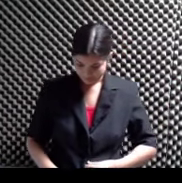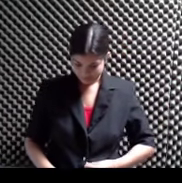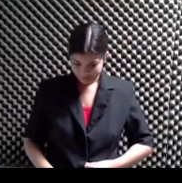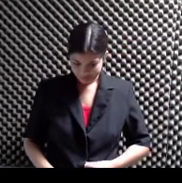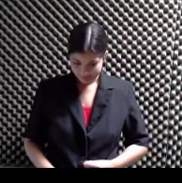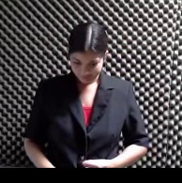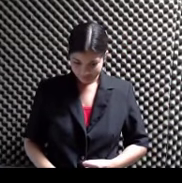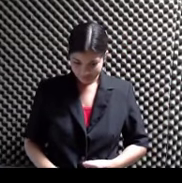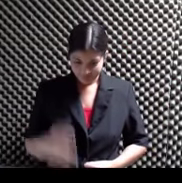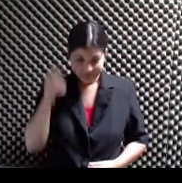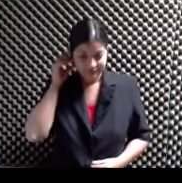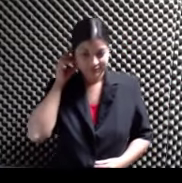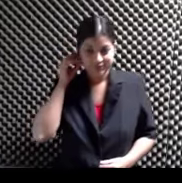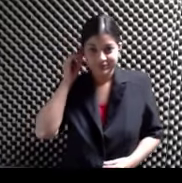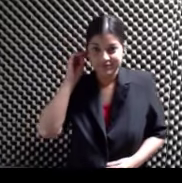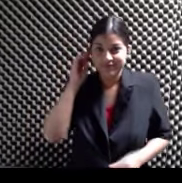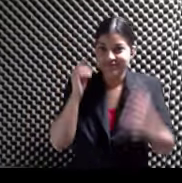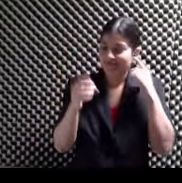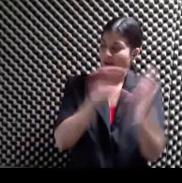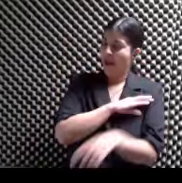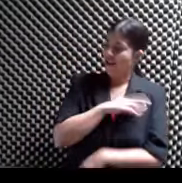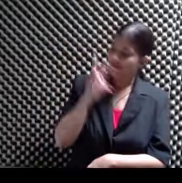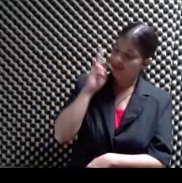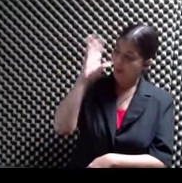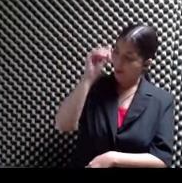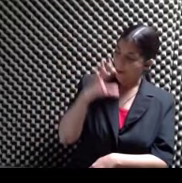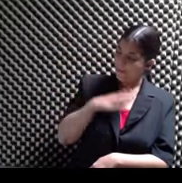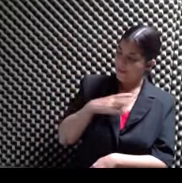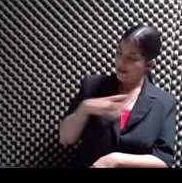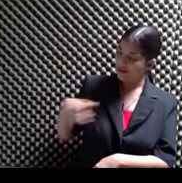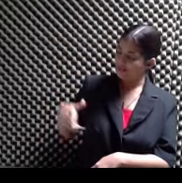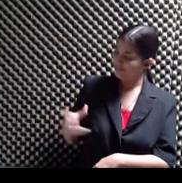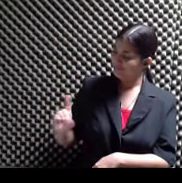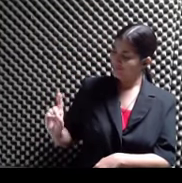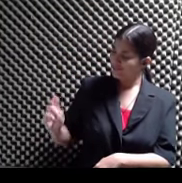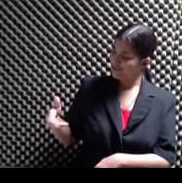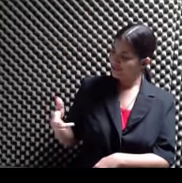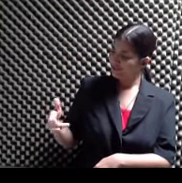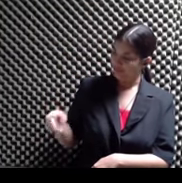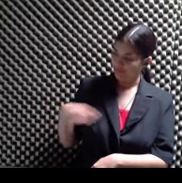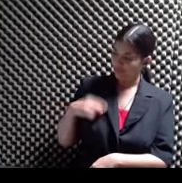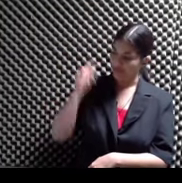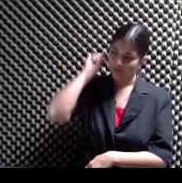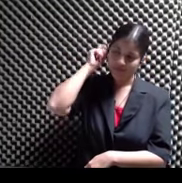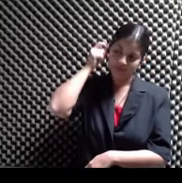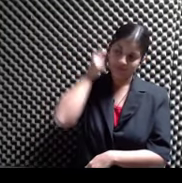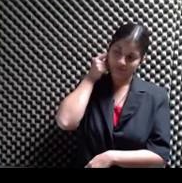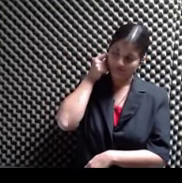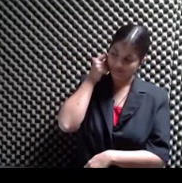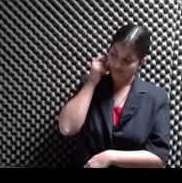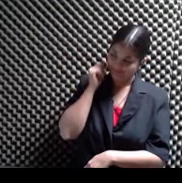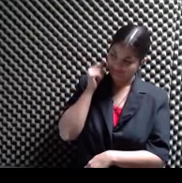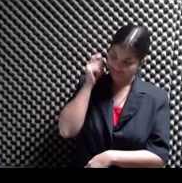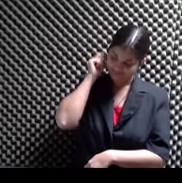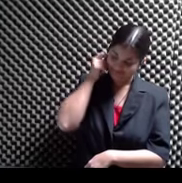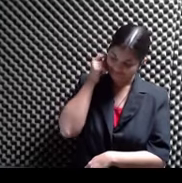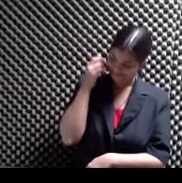Esto maneja por el carril derecho Lleva un bluetooth Colocado con mucha gracia Detrás de la oreja